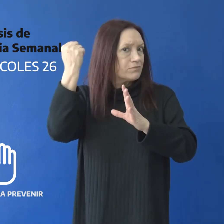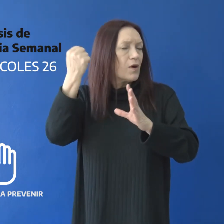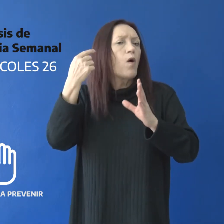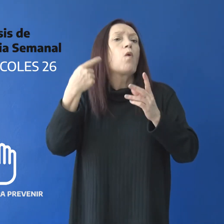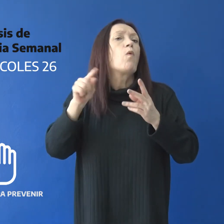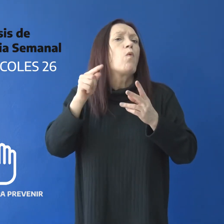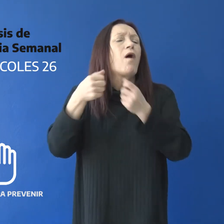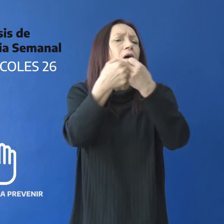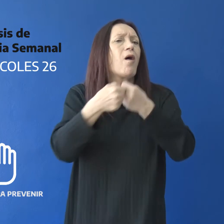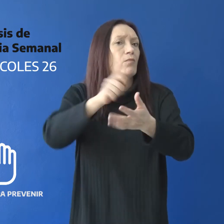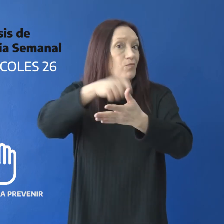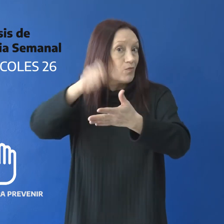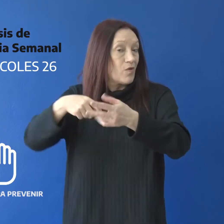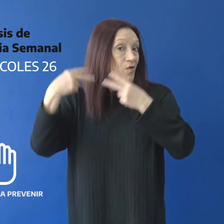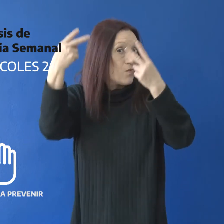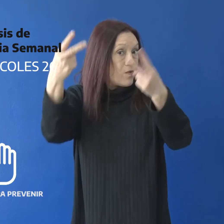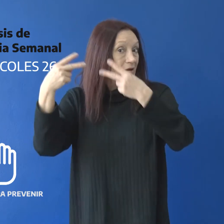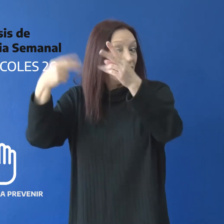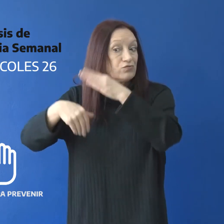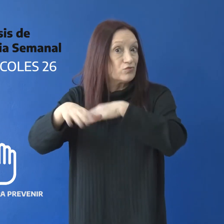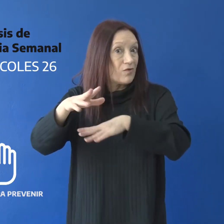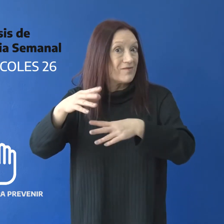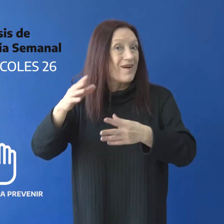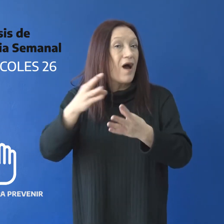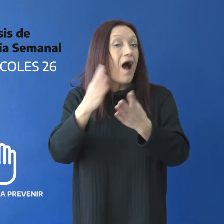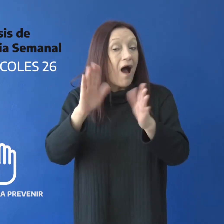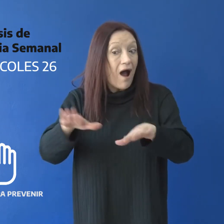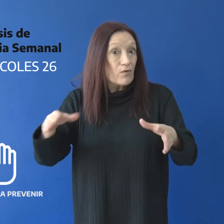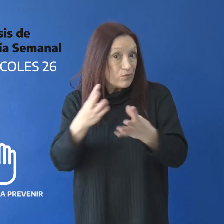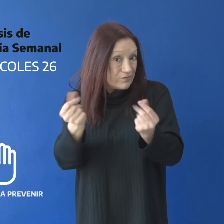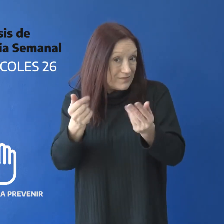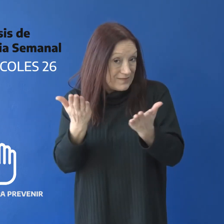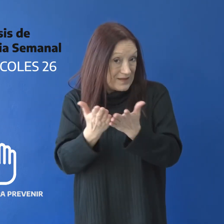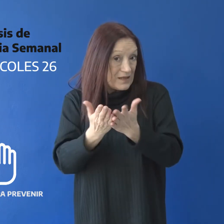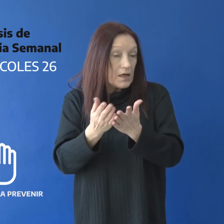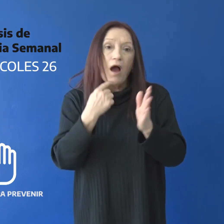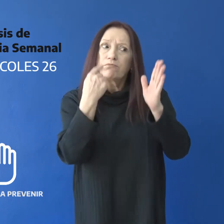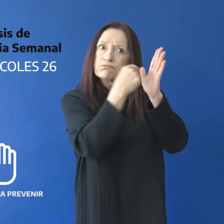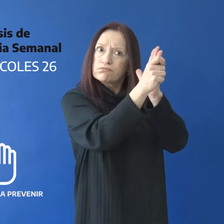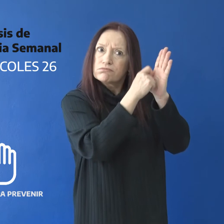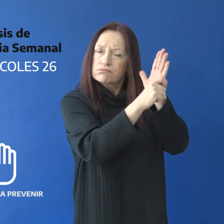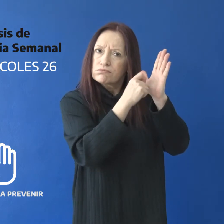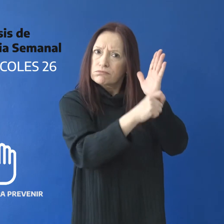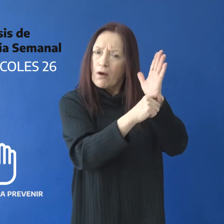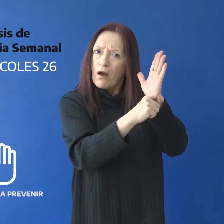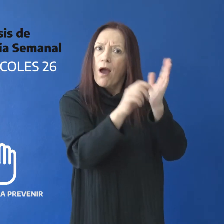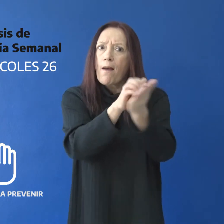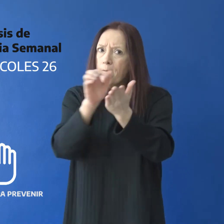y dio a conocer el listado de empresas habilitadas para tal fin. Si bien en el marco de la